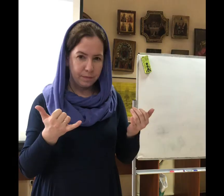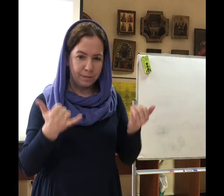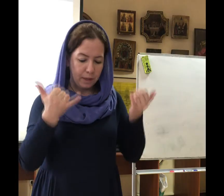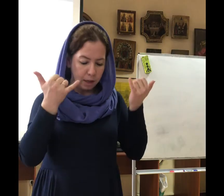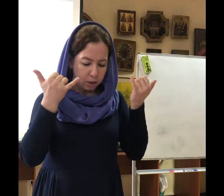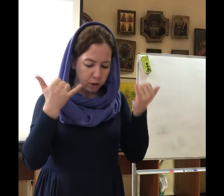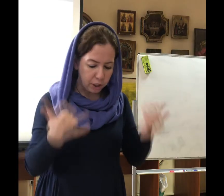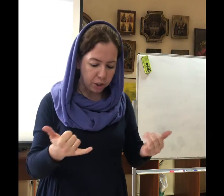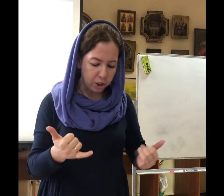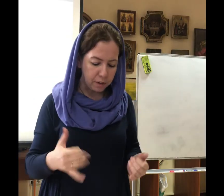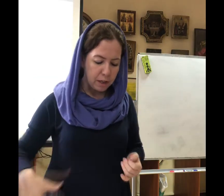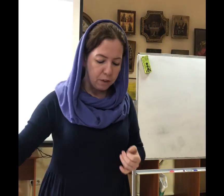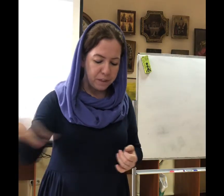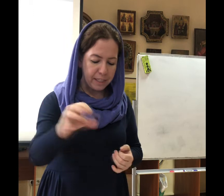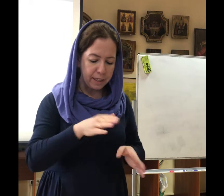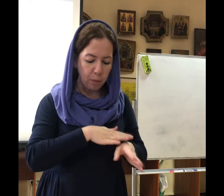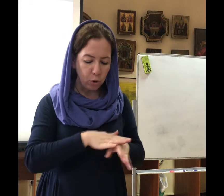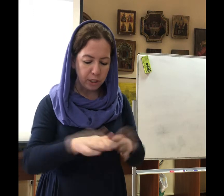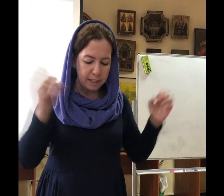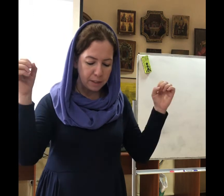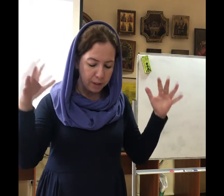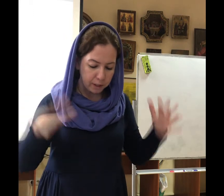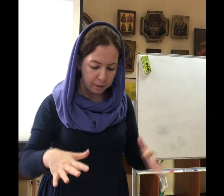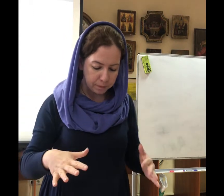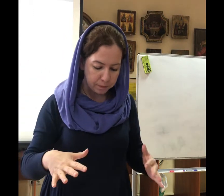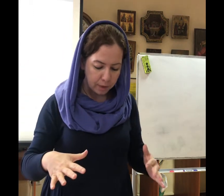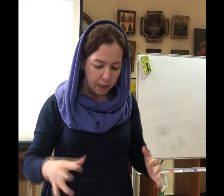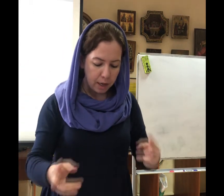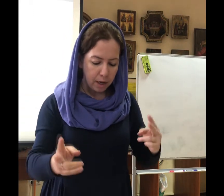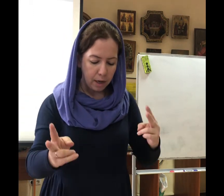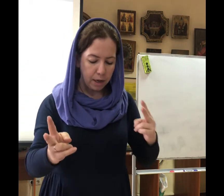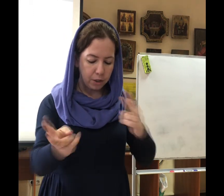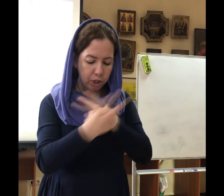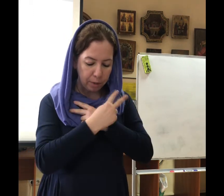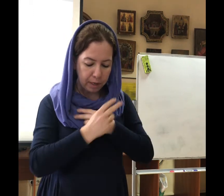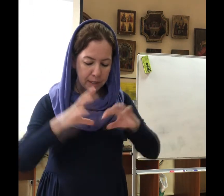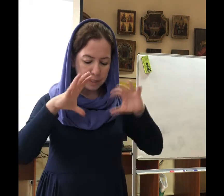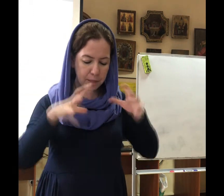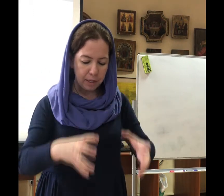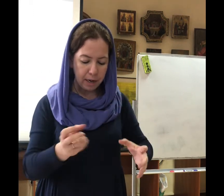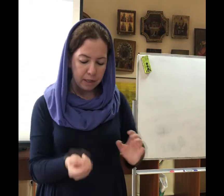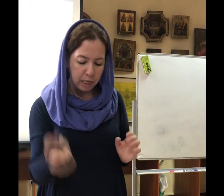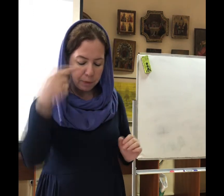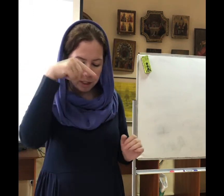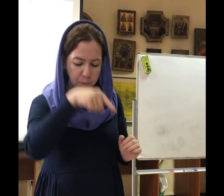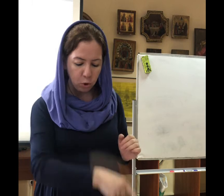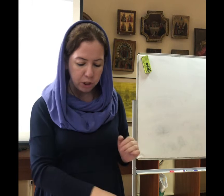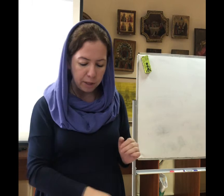Ныне же все наполнились света, небо, земля, непреисподняя,